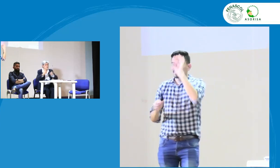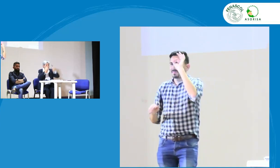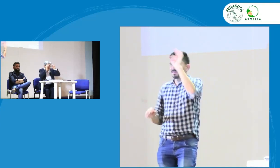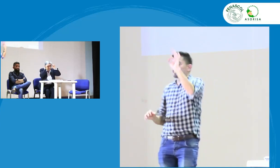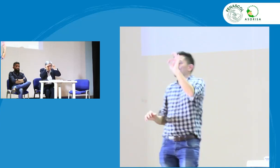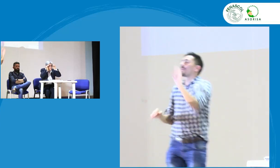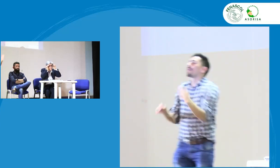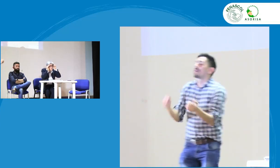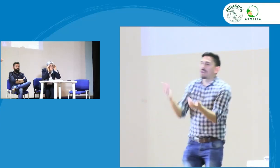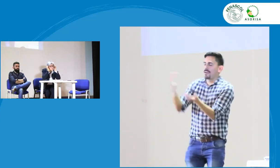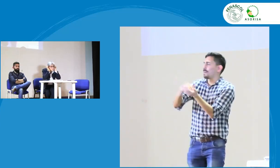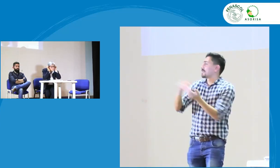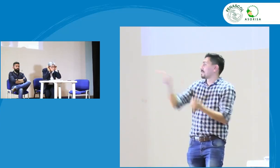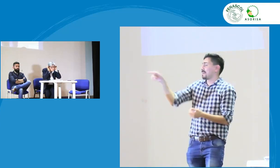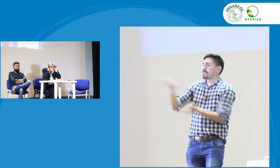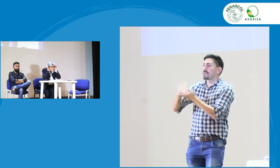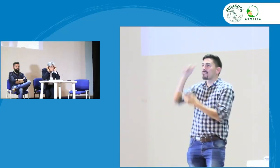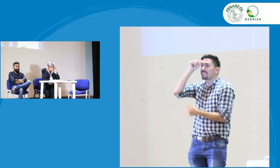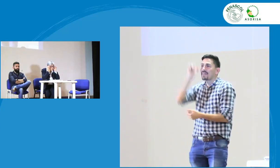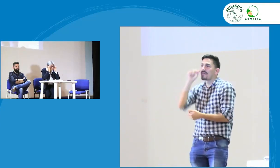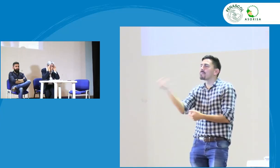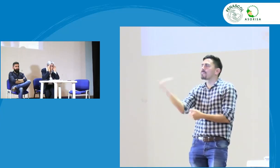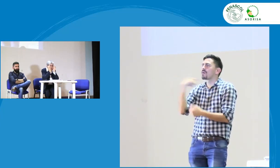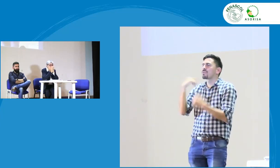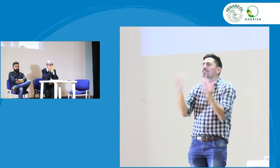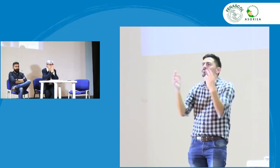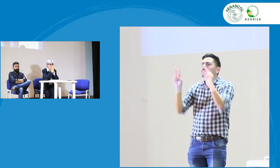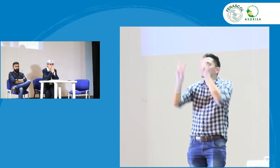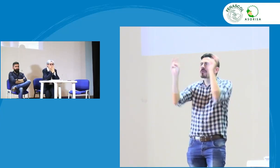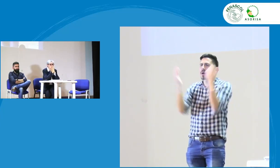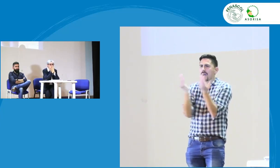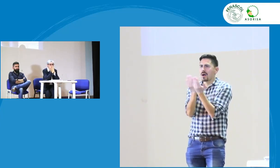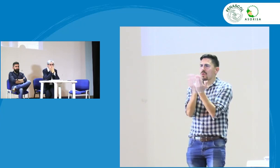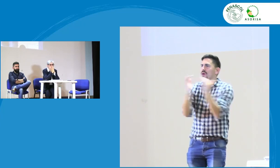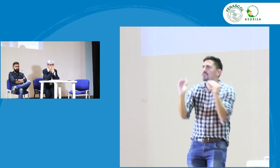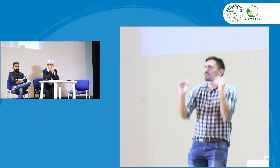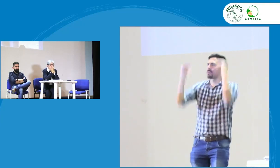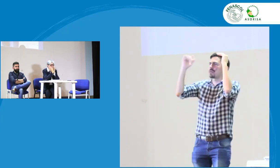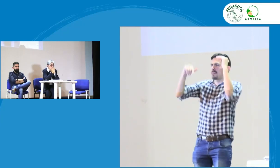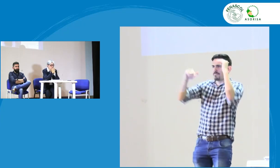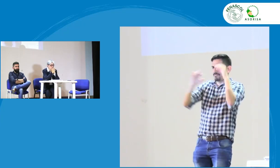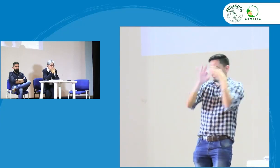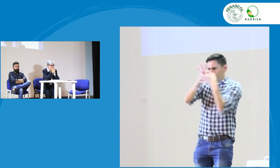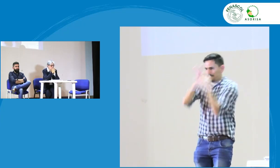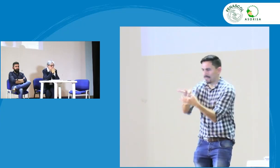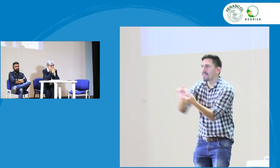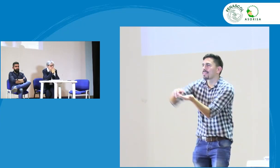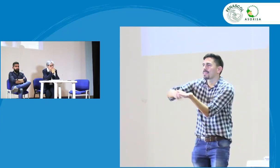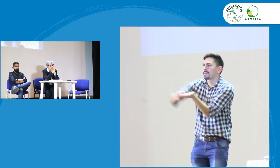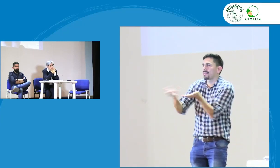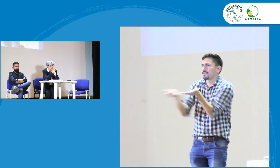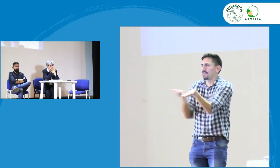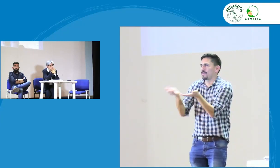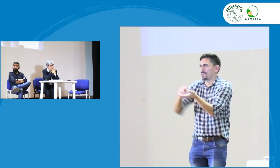Perfecto. Entonces, retomando la pregunta de Fabián en cuanto a la educación superior y